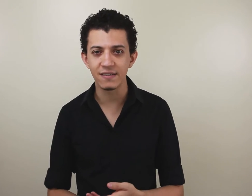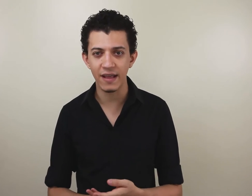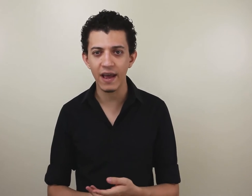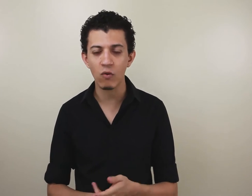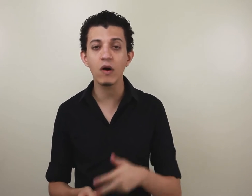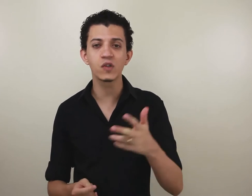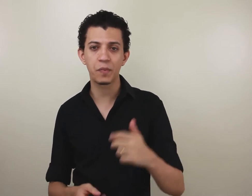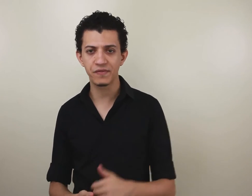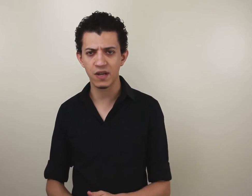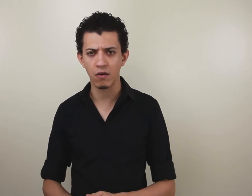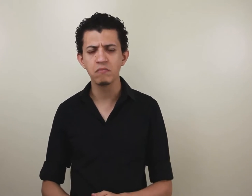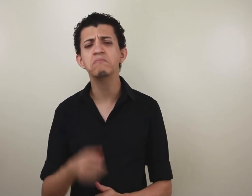qual a sua profissão?